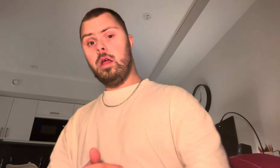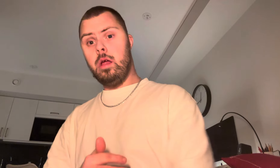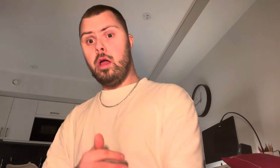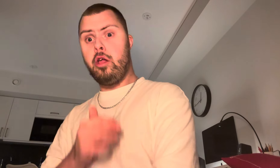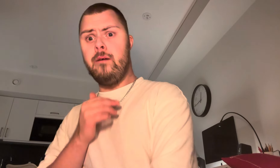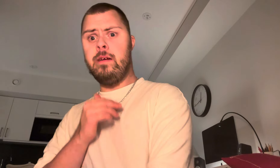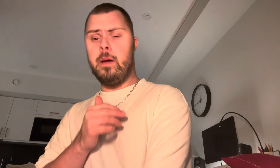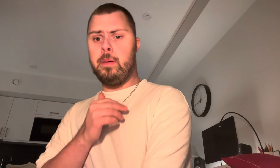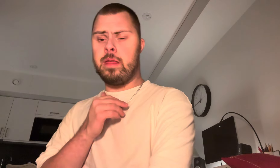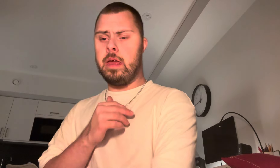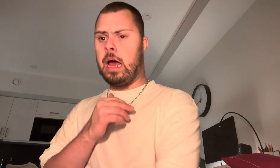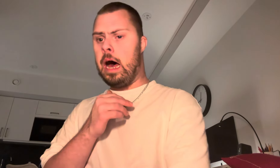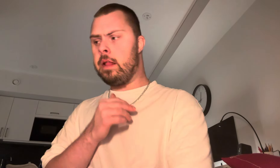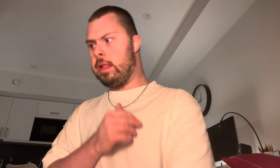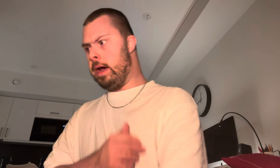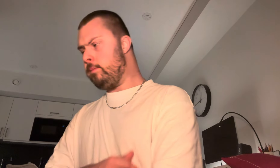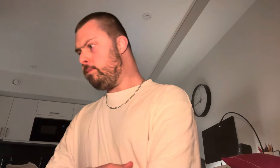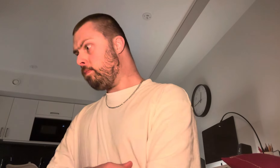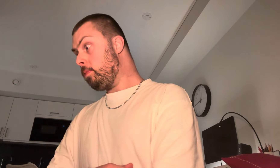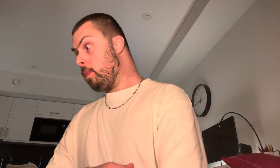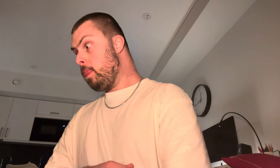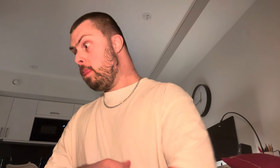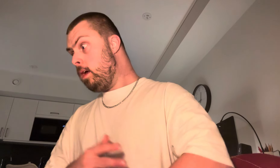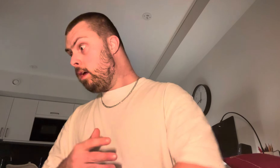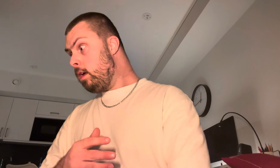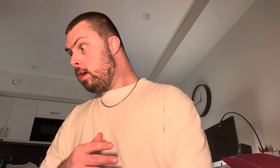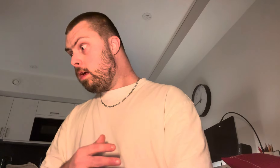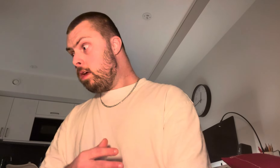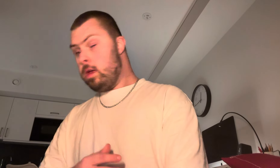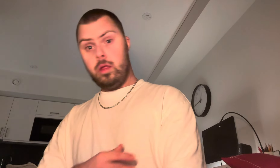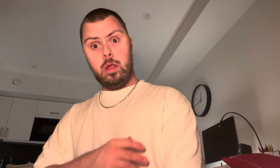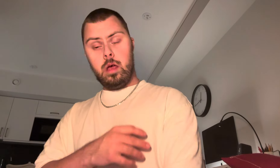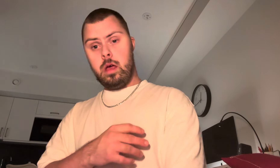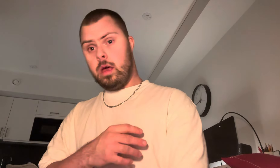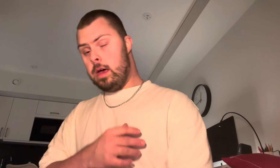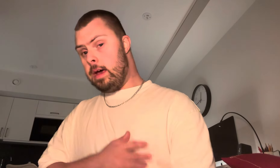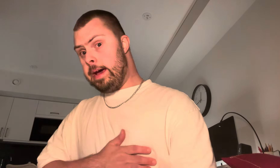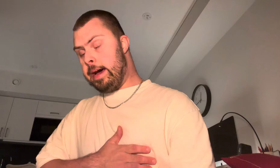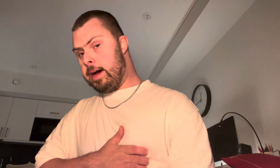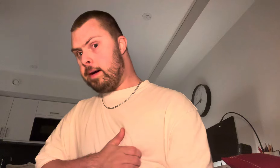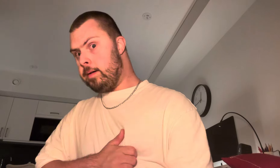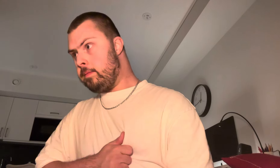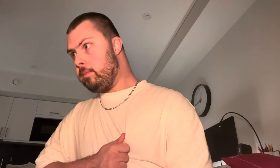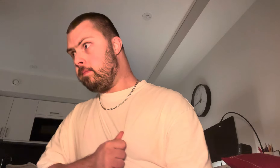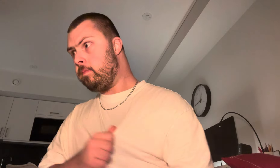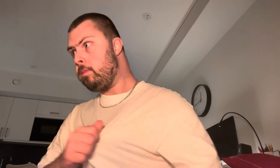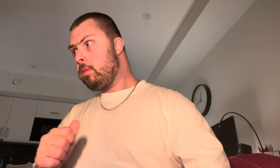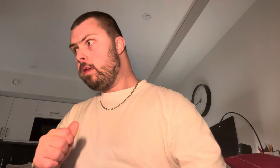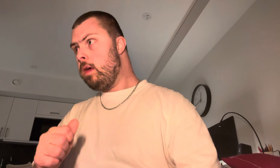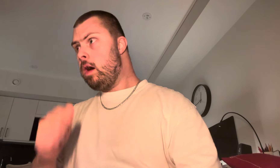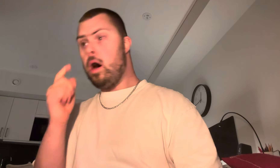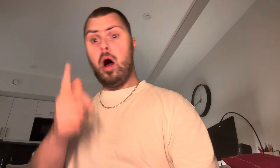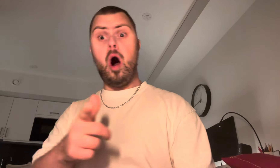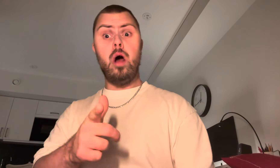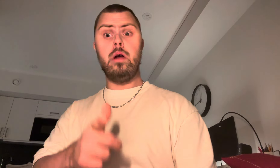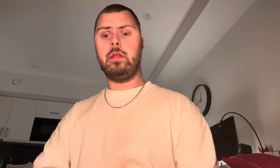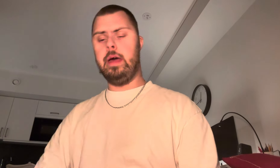Jag vill bara säga att, ja just det.